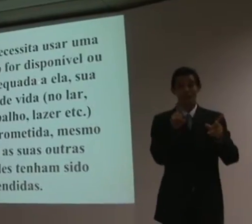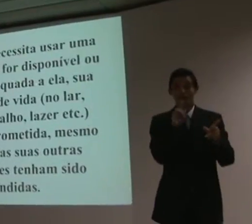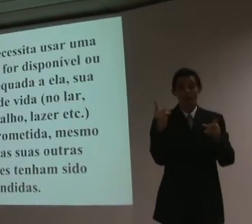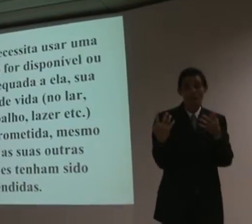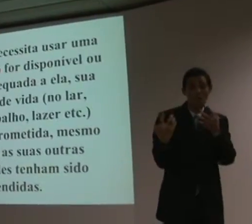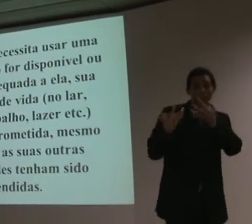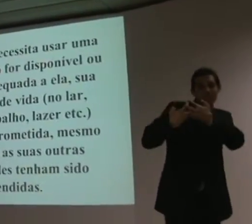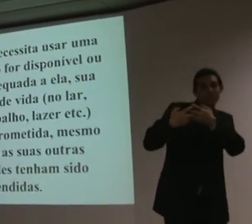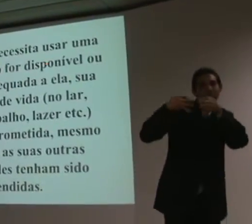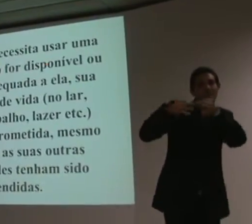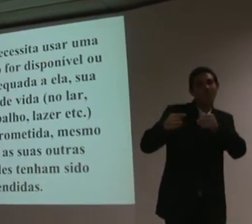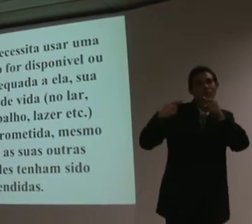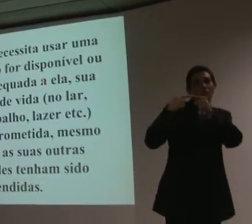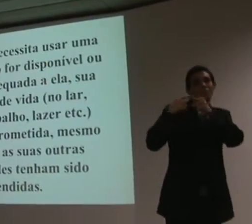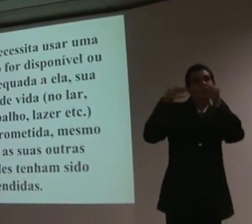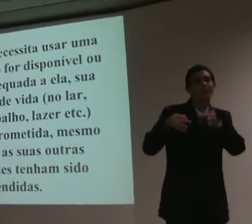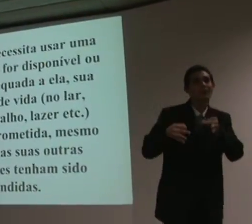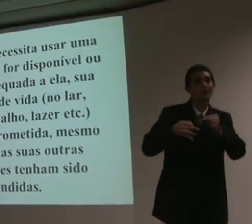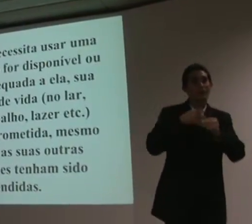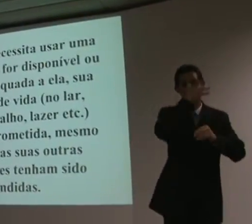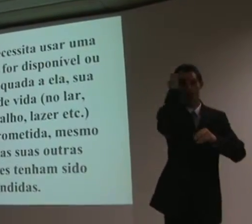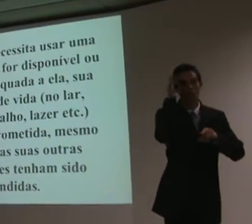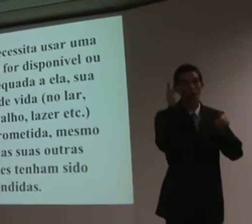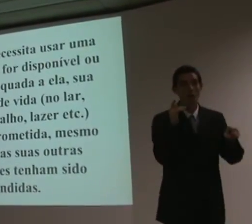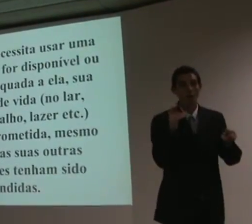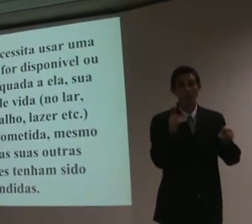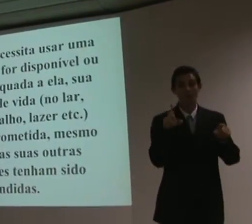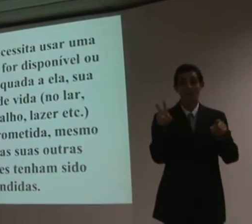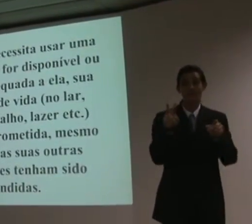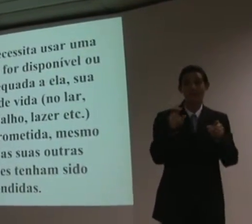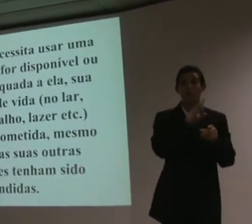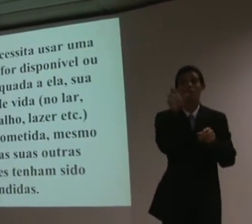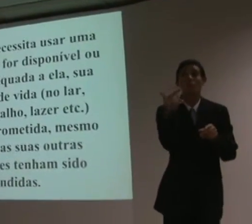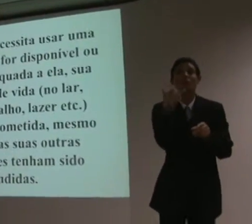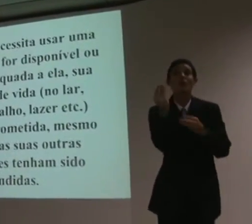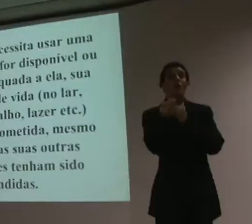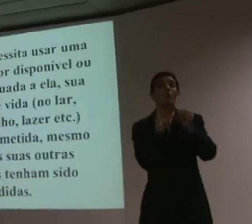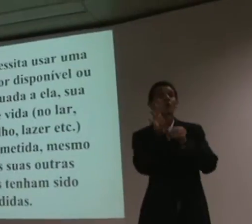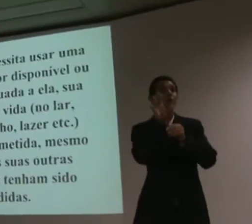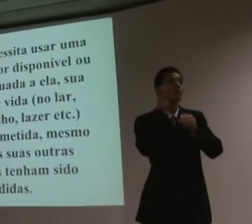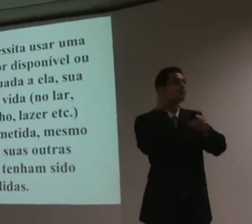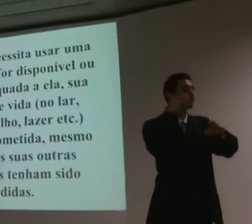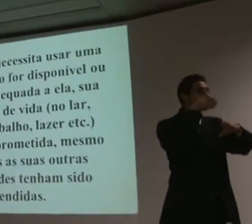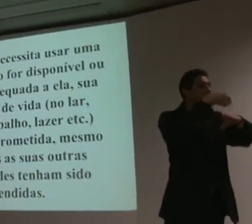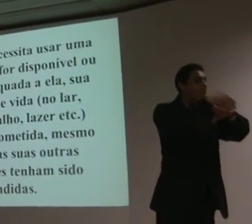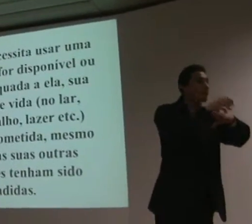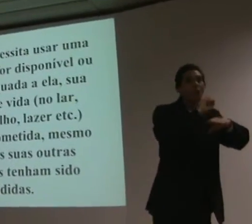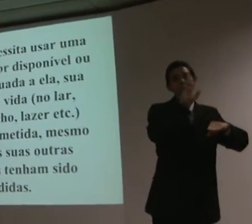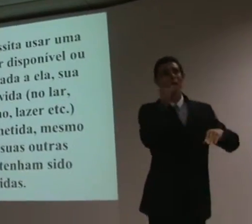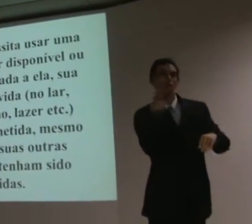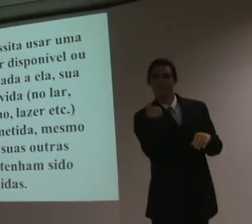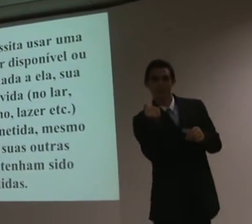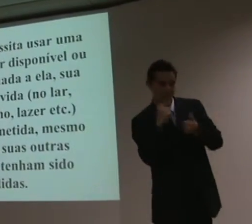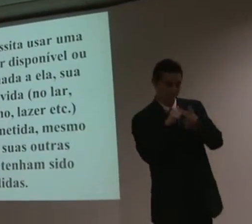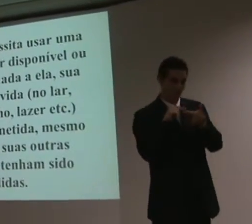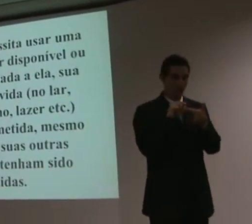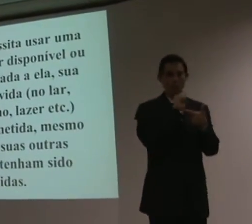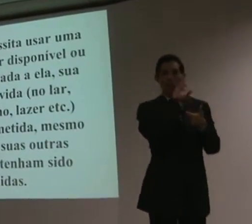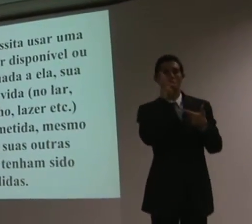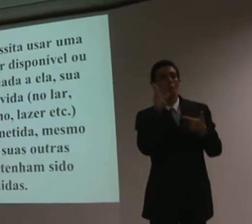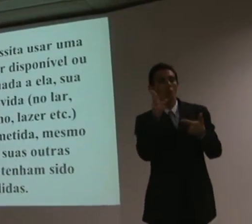inadequado, ou então pode não estar disponível, não estar ao alcance dela, seja financeiramente falando, seja